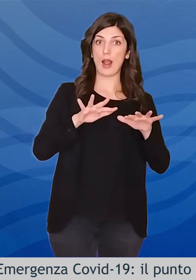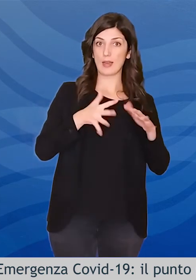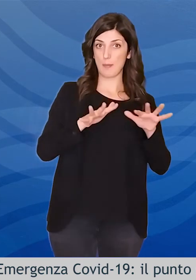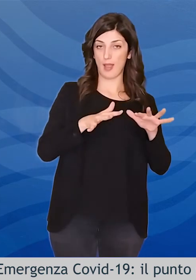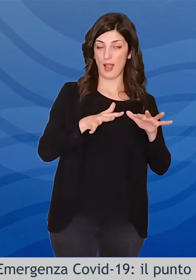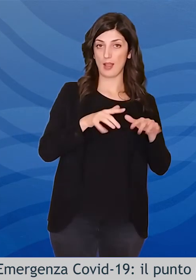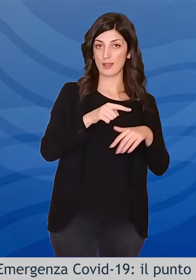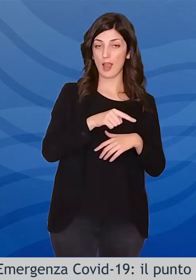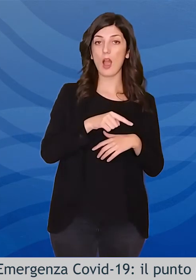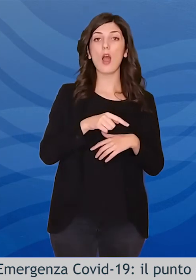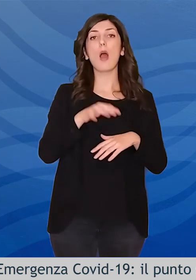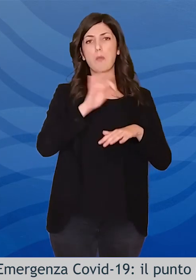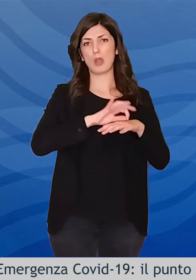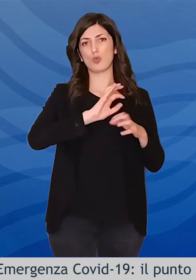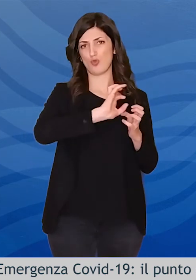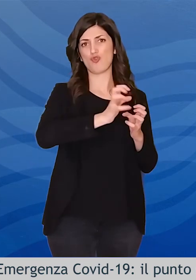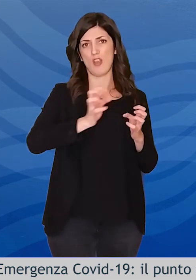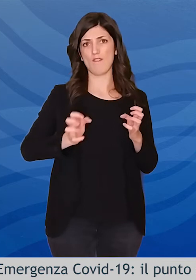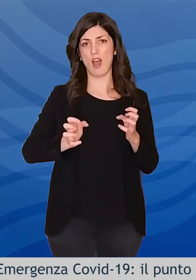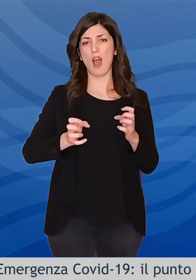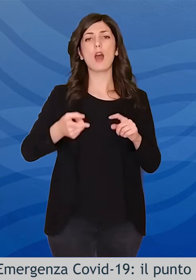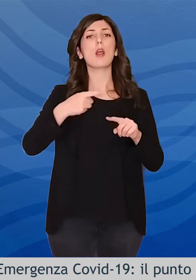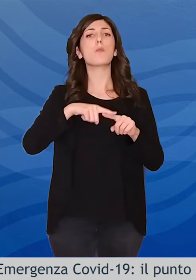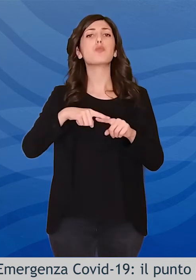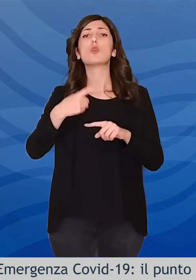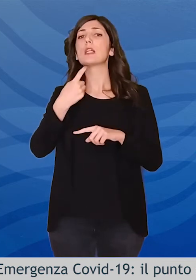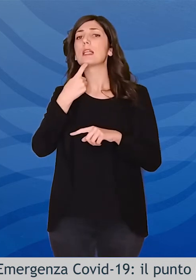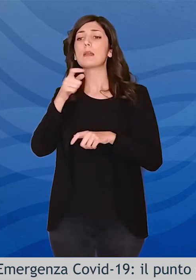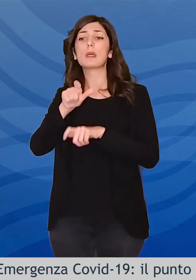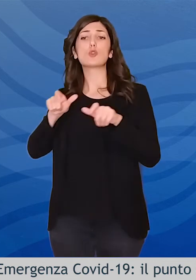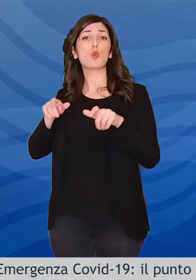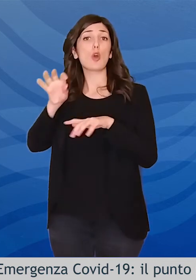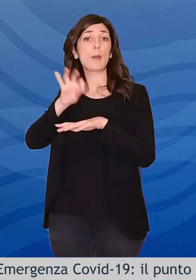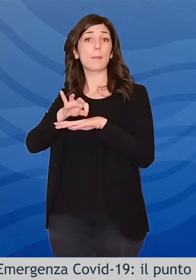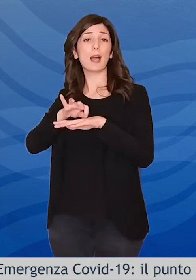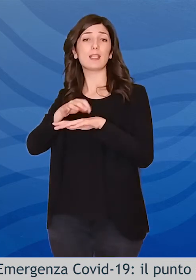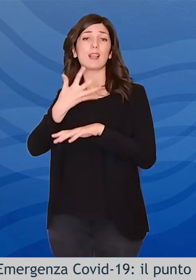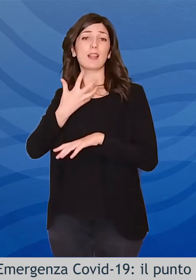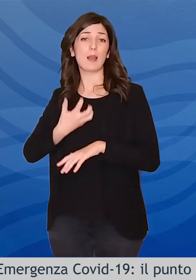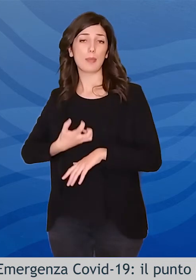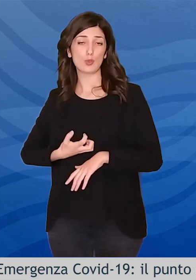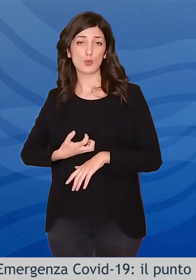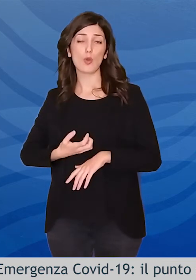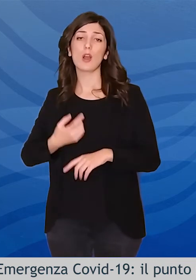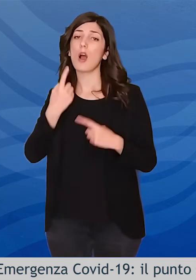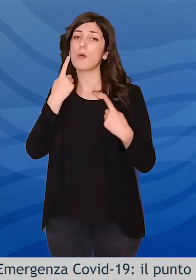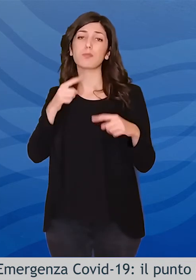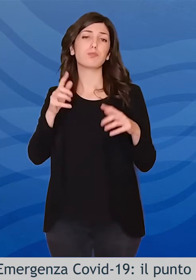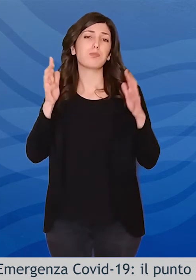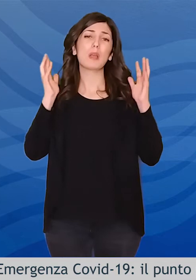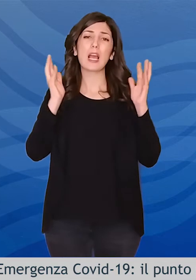preesistenti e pazienti con immunodepressione. Ciò conferma della pericolosità dell